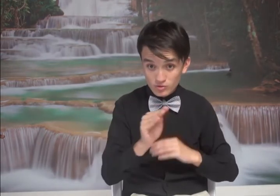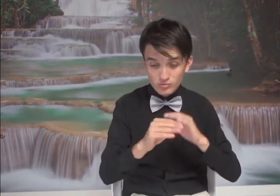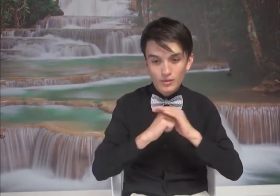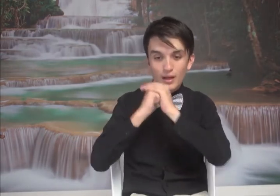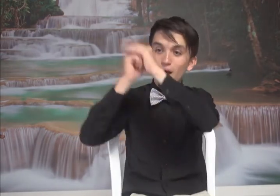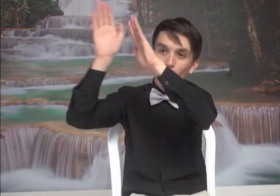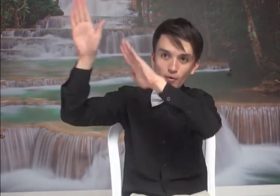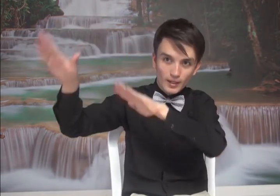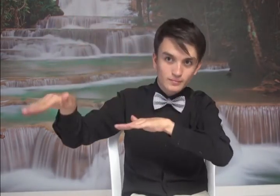a adorar